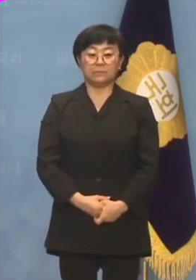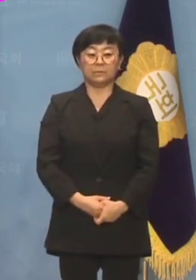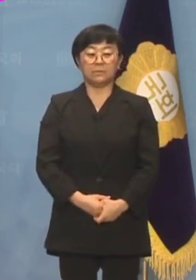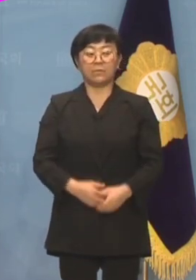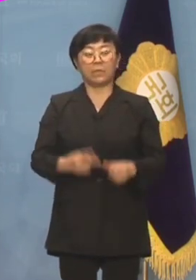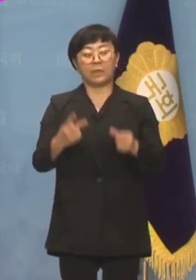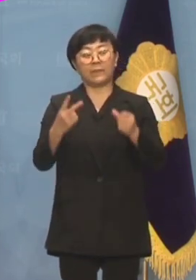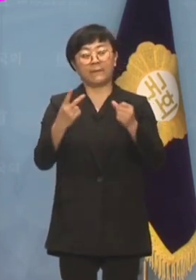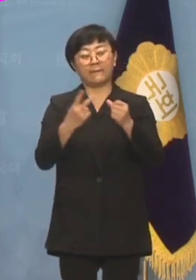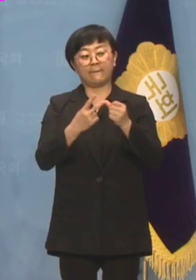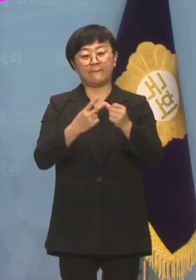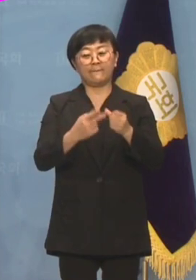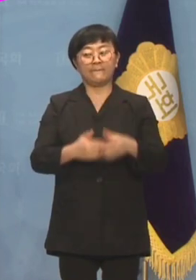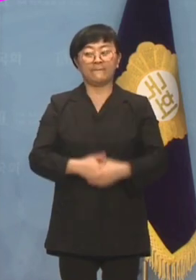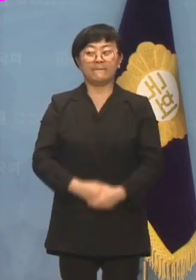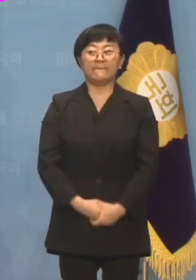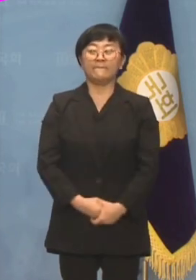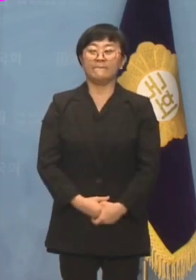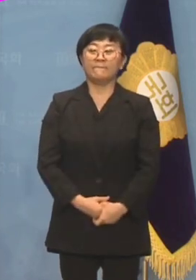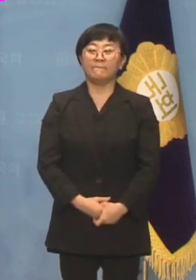두 번째 논평하겠습니다.